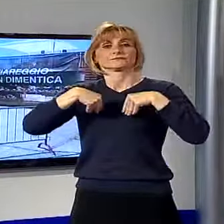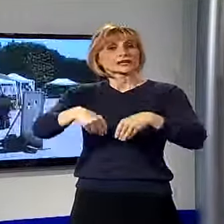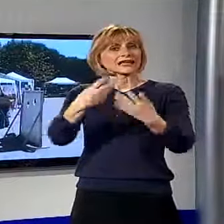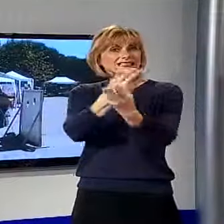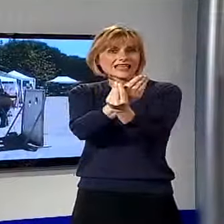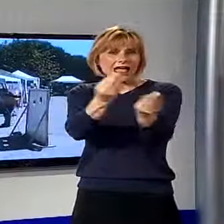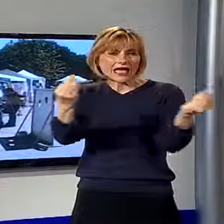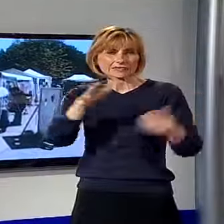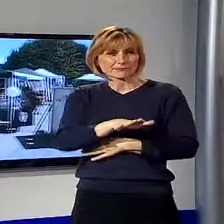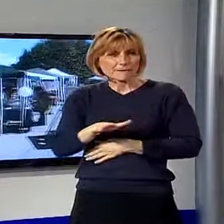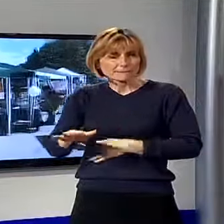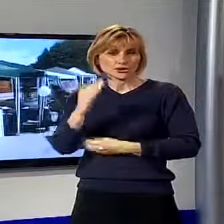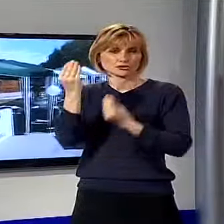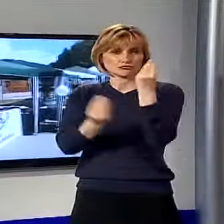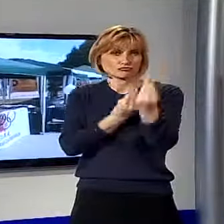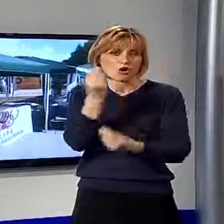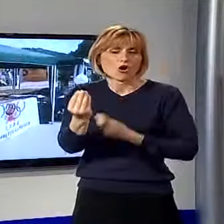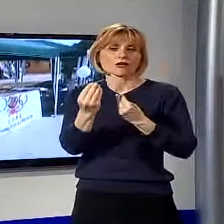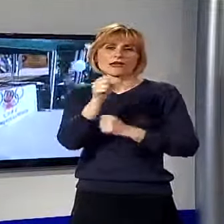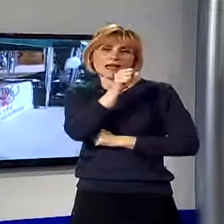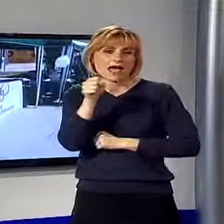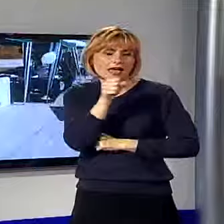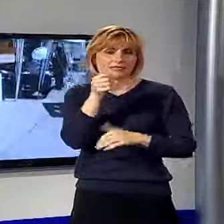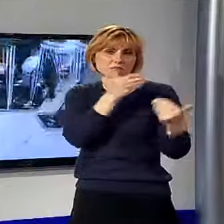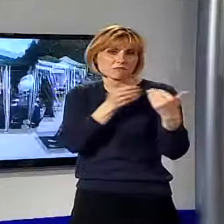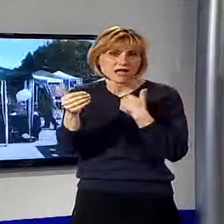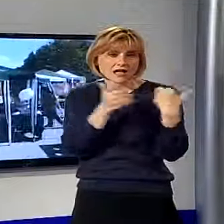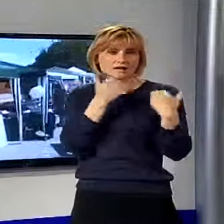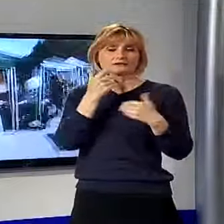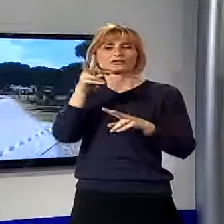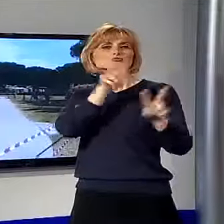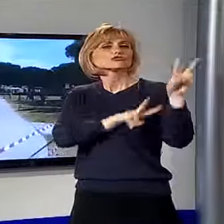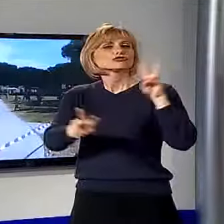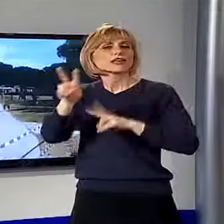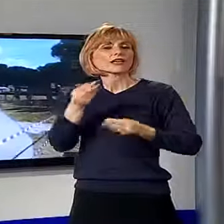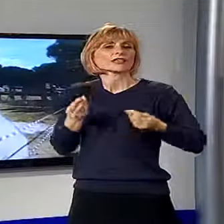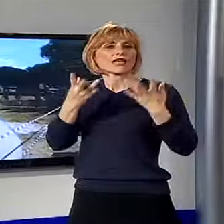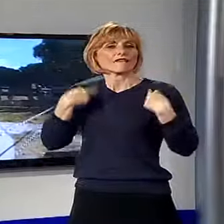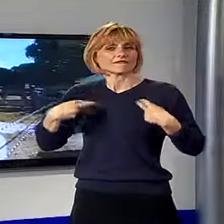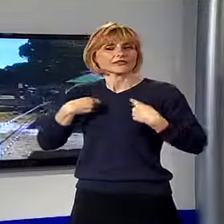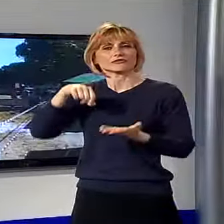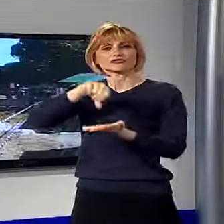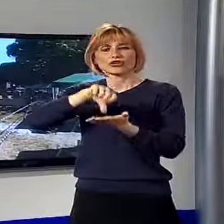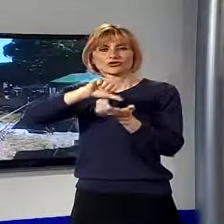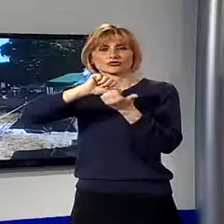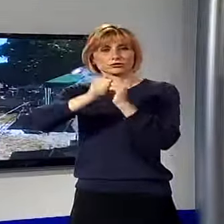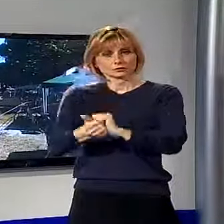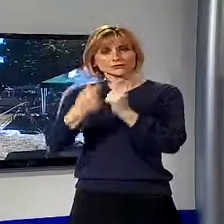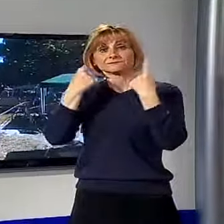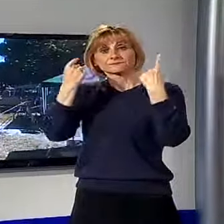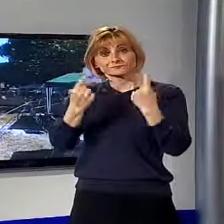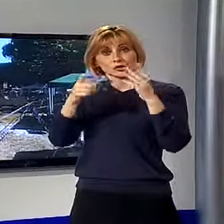di tanti bambini con giochi, canti e balli. Un modo per far vivere il centro sportivo che è in attesa di essere affidato dall